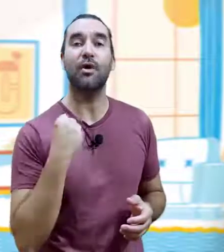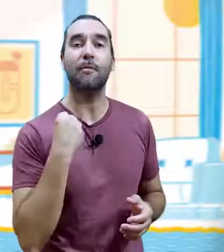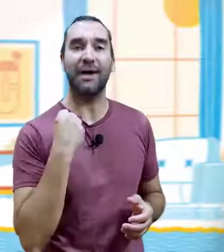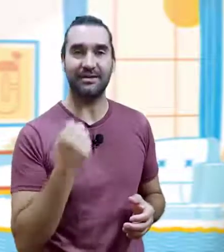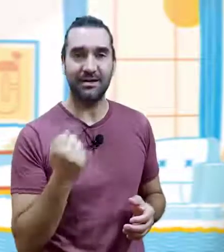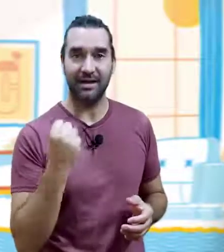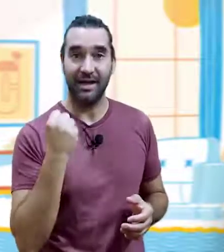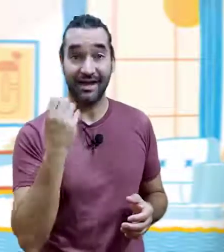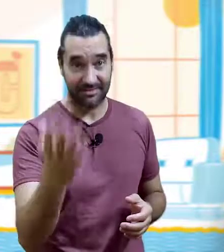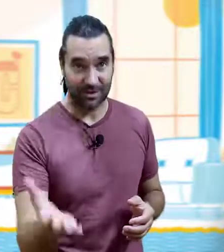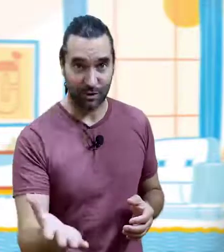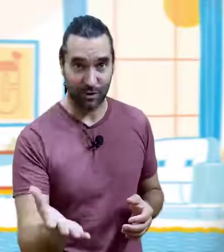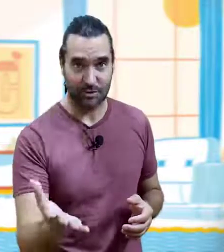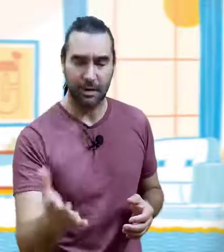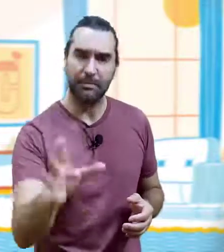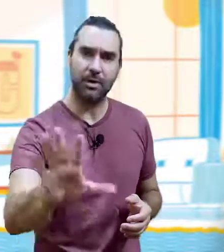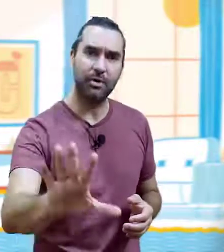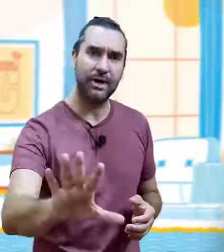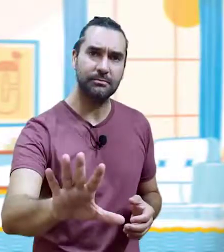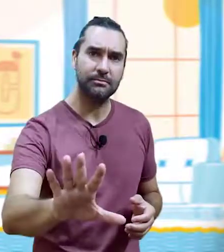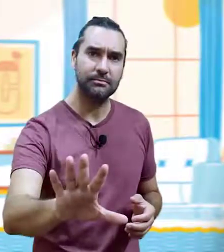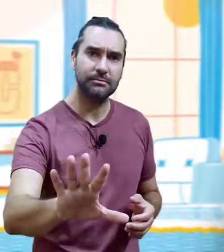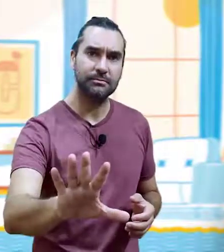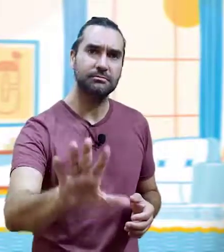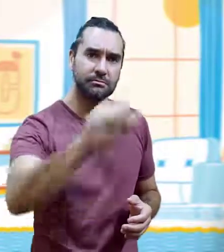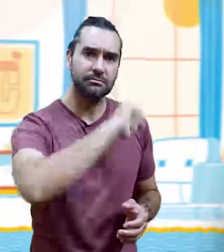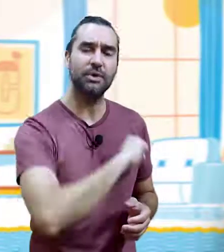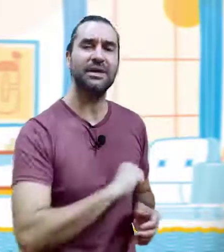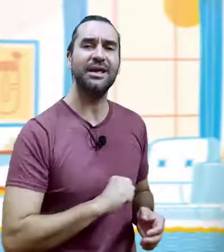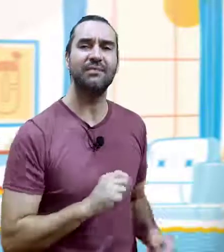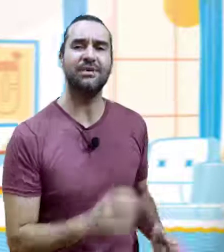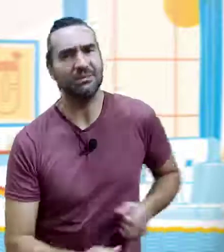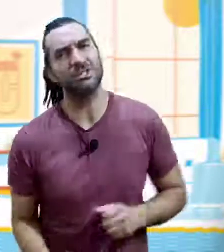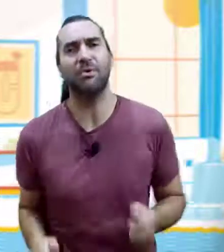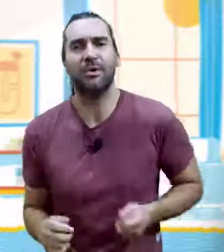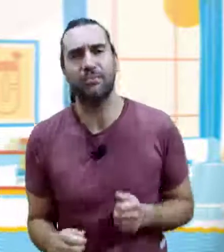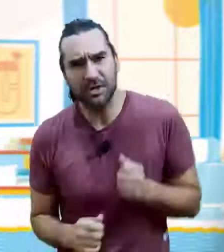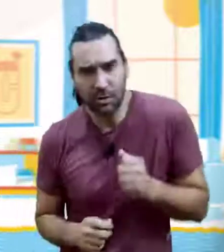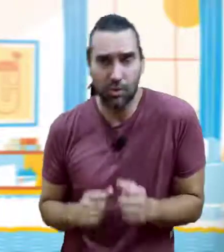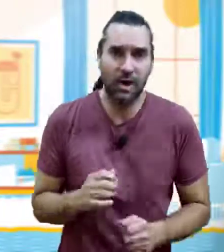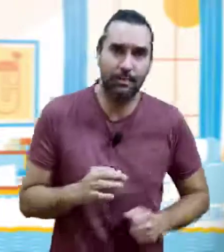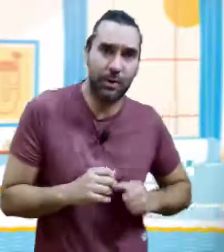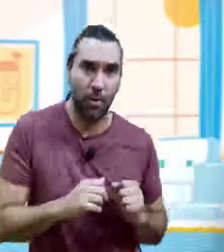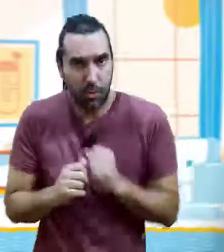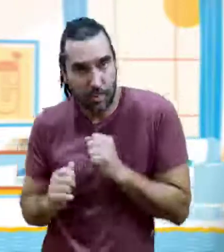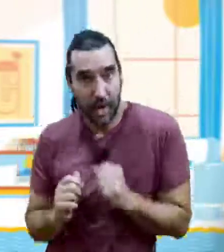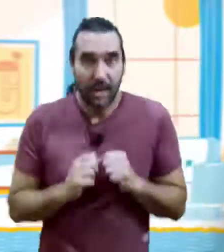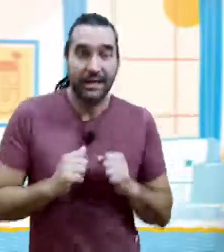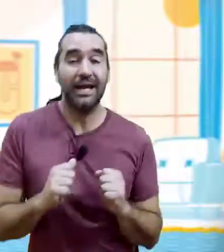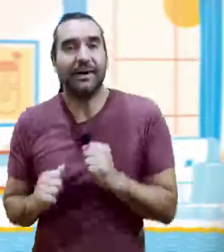compartir entre todos. Pero ahora, me gustaría que empecemos a mover un poquitito el cuerpo. ¿Qué les